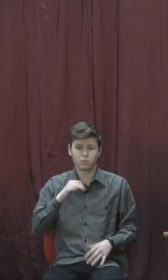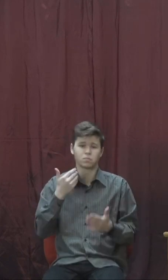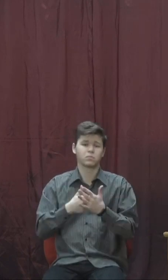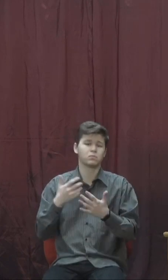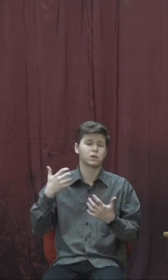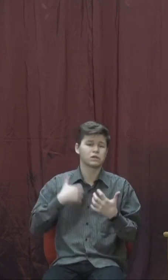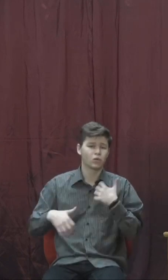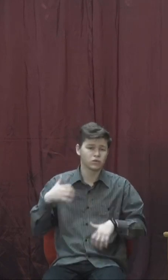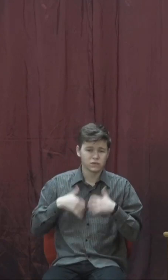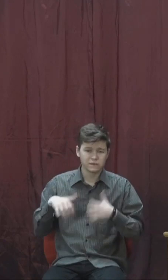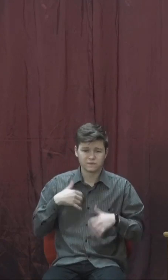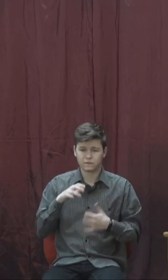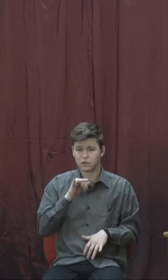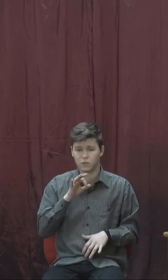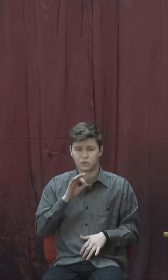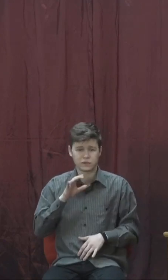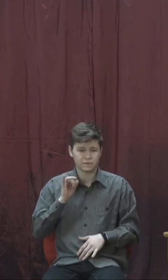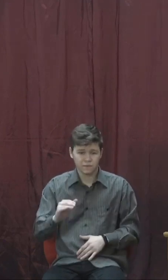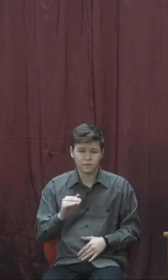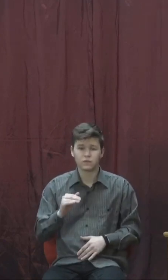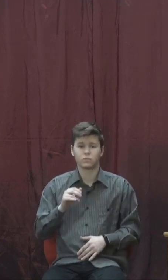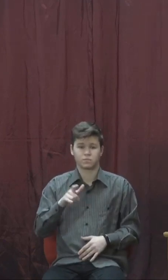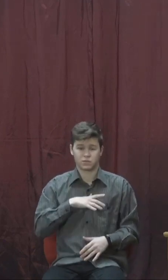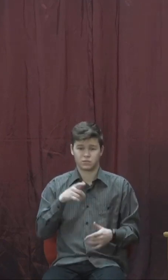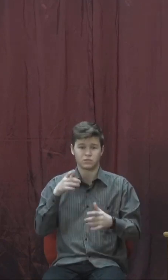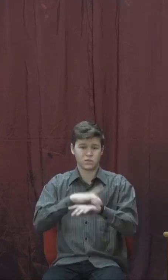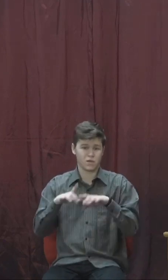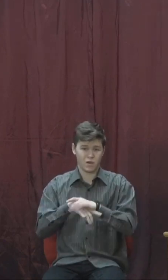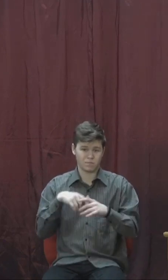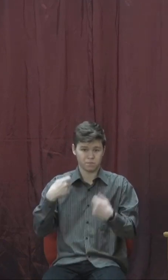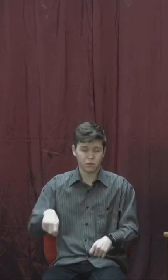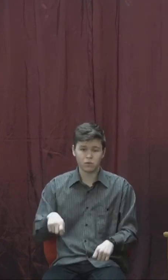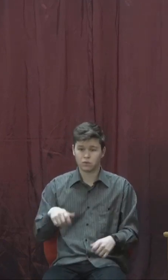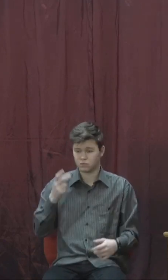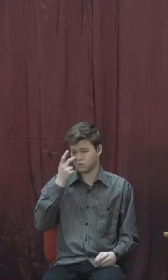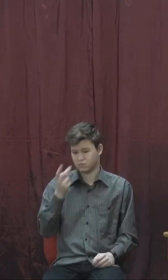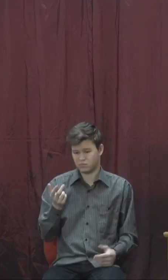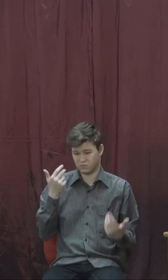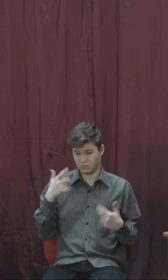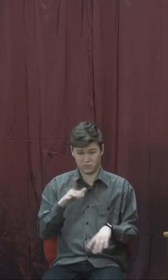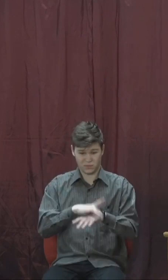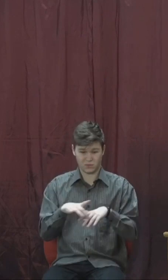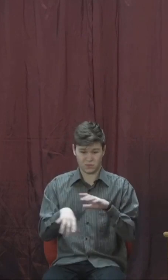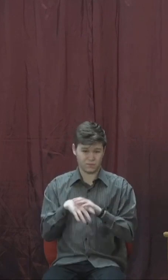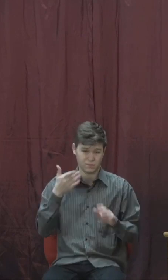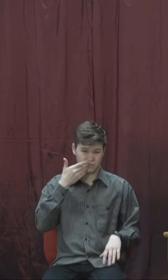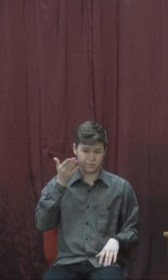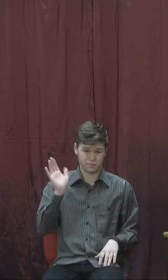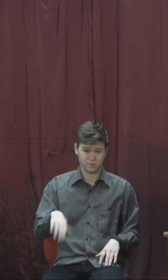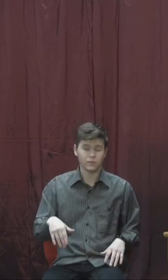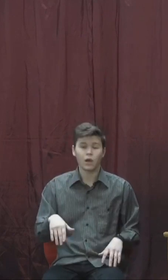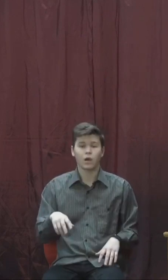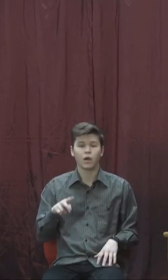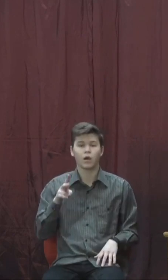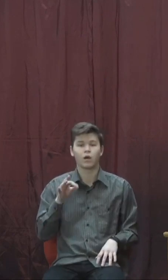Йосипа продали в рабство, здавалося, все. Це кінець. Коли читаємо цю історію, то Бог зробив що на